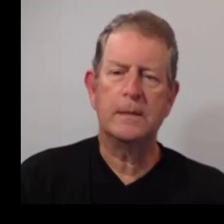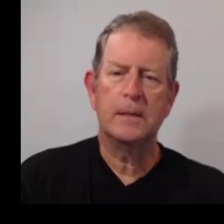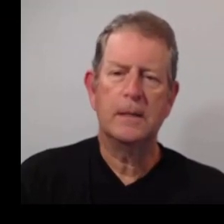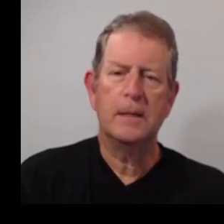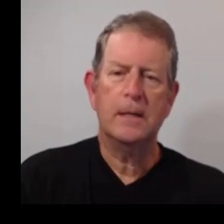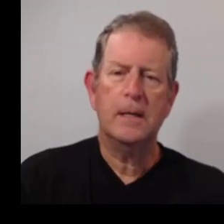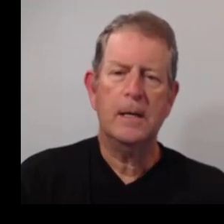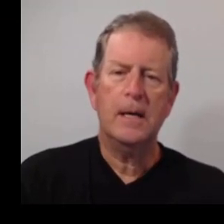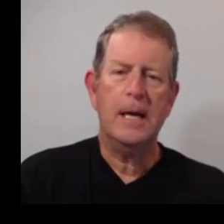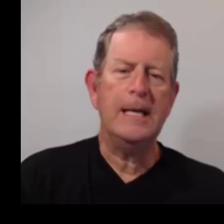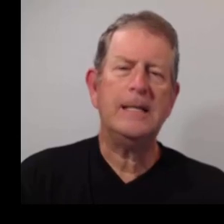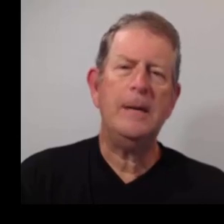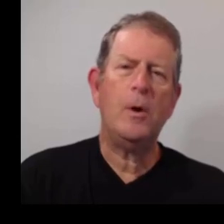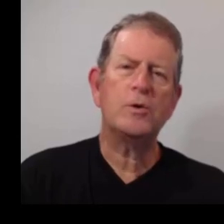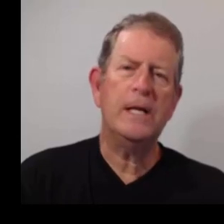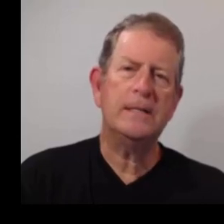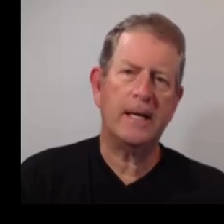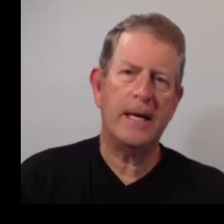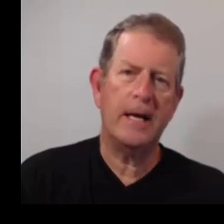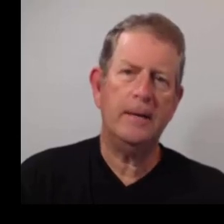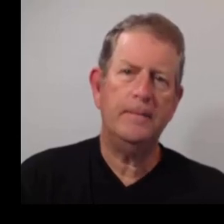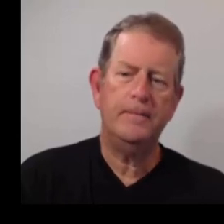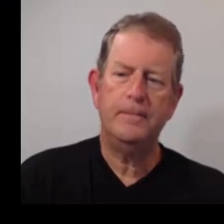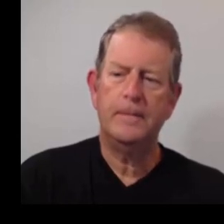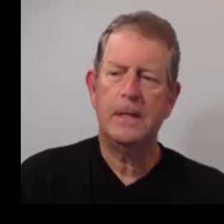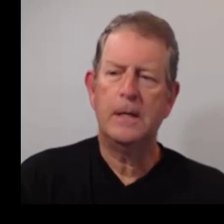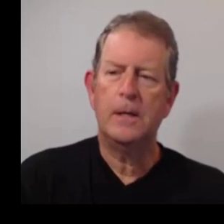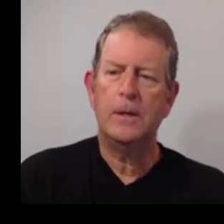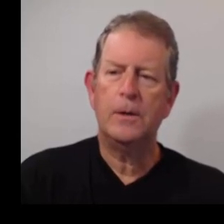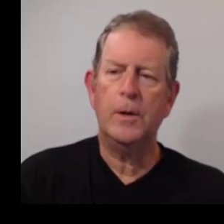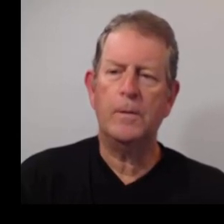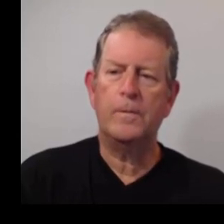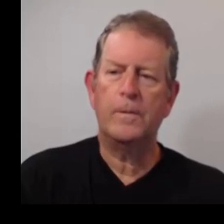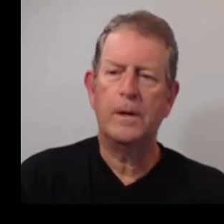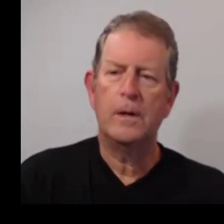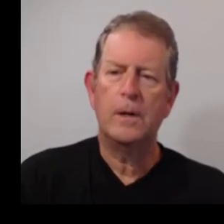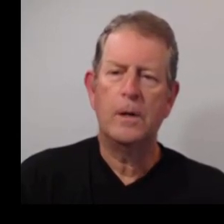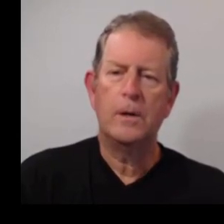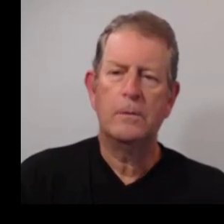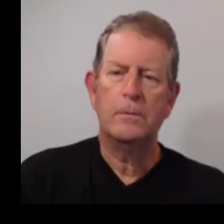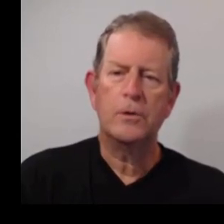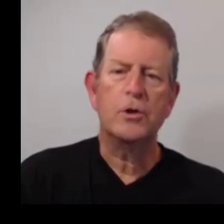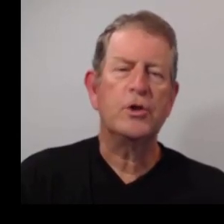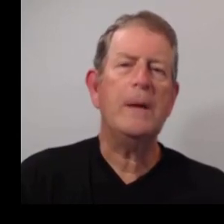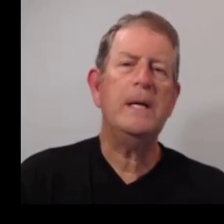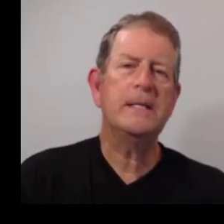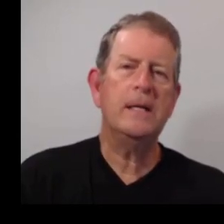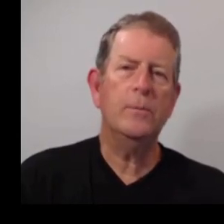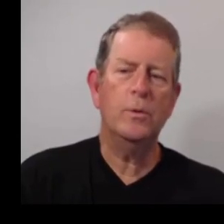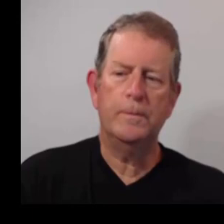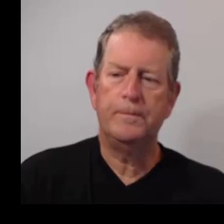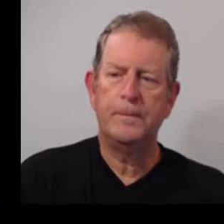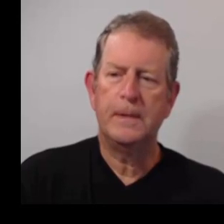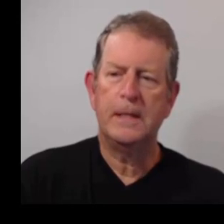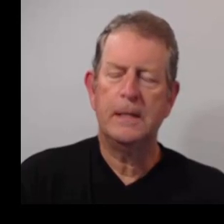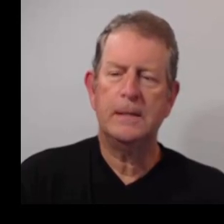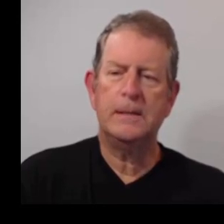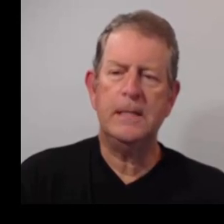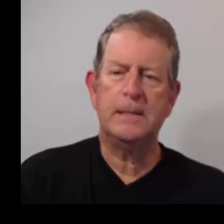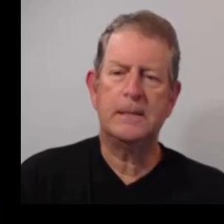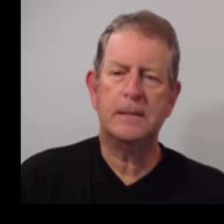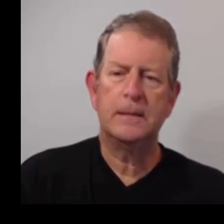8. Est-ce qu'elle mange les céréales? 9. J'aime les animaux.